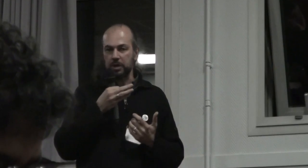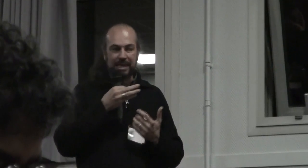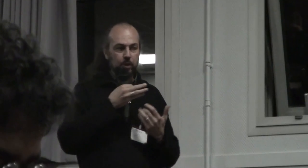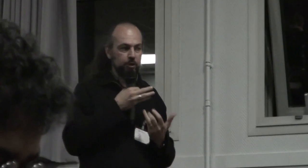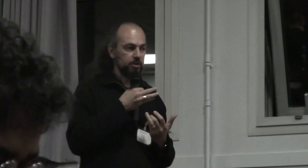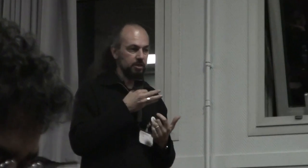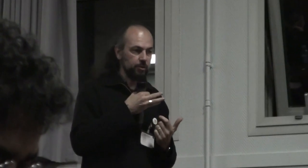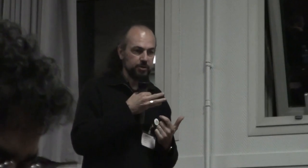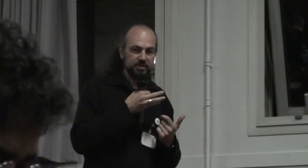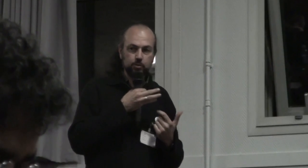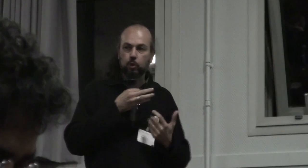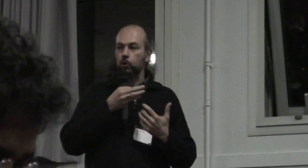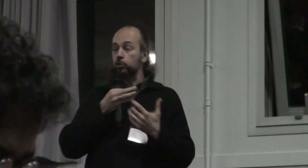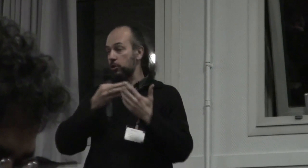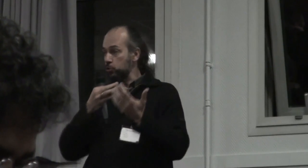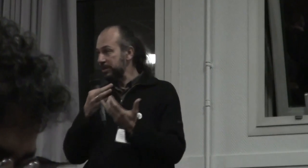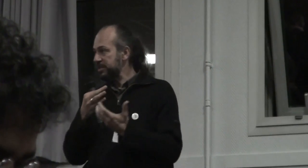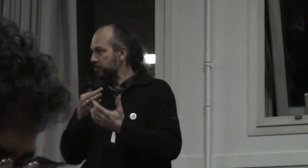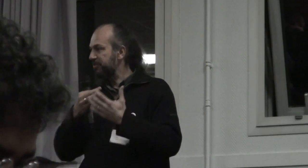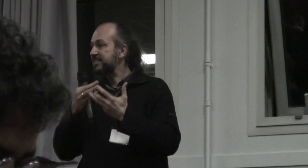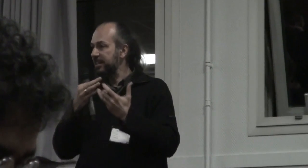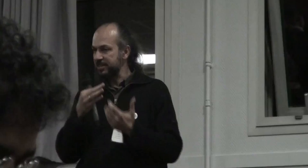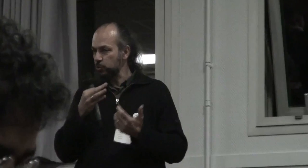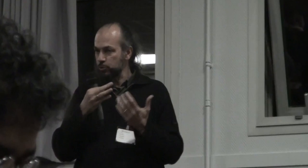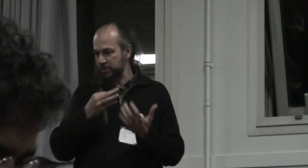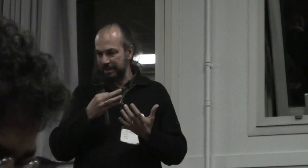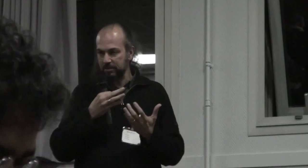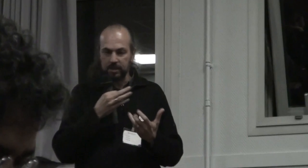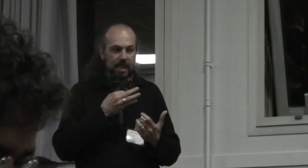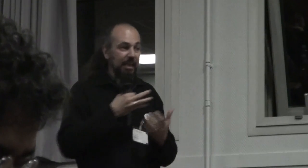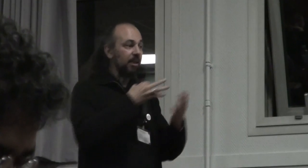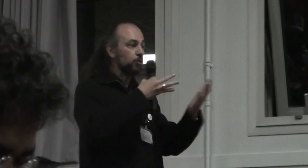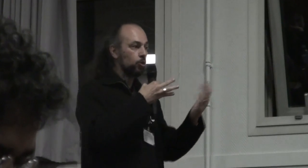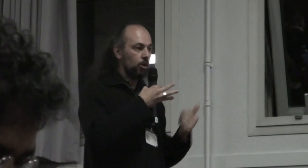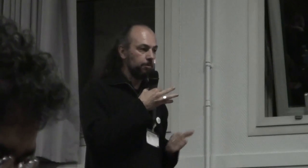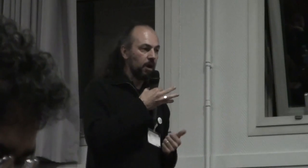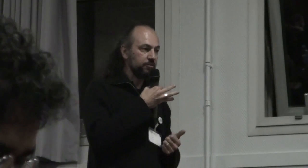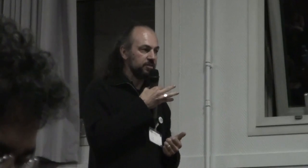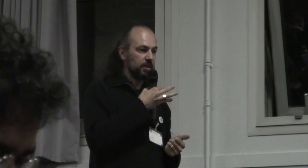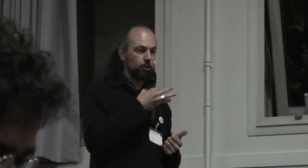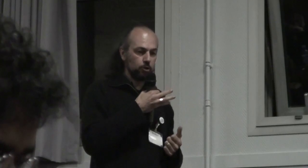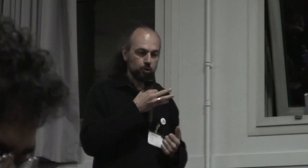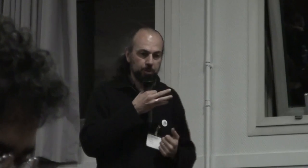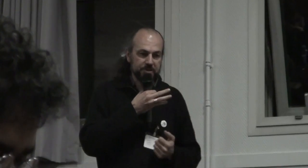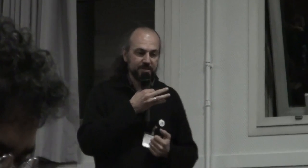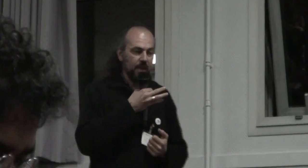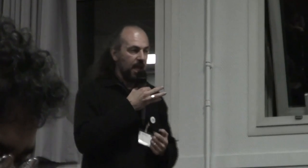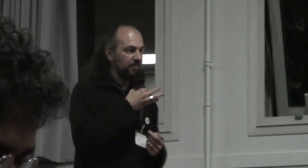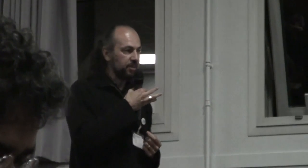qui s'intitule le transhumanisme face à la question sociale et donc en parfait accord je pense avec